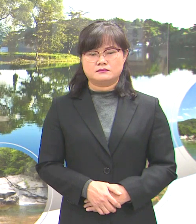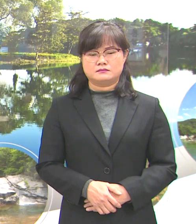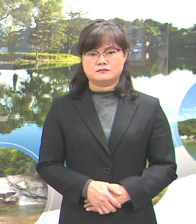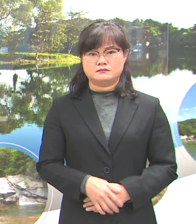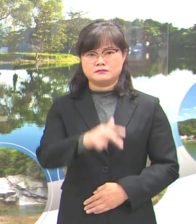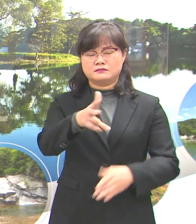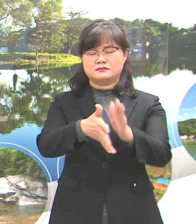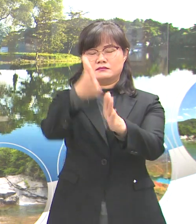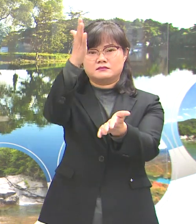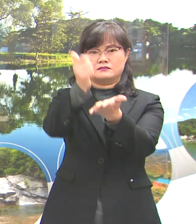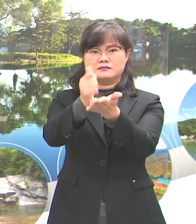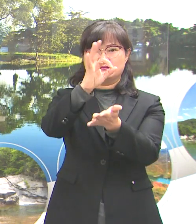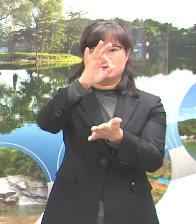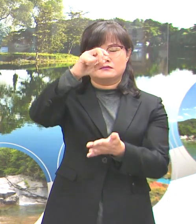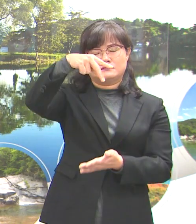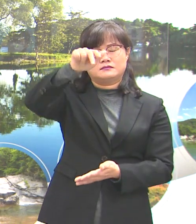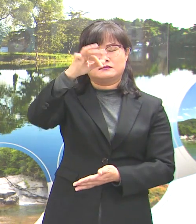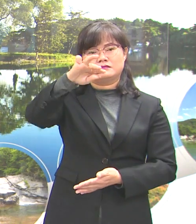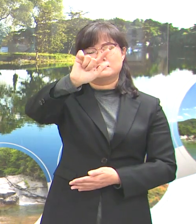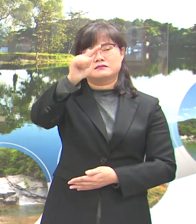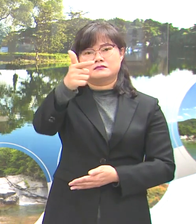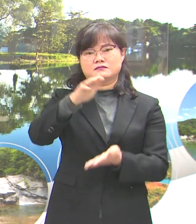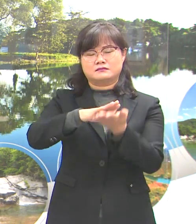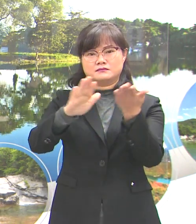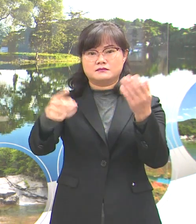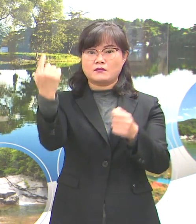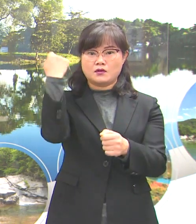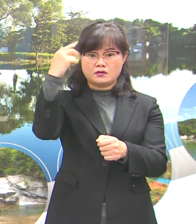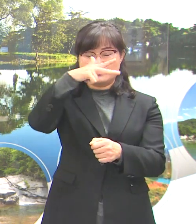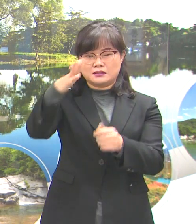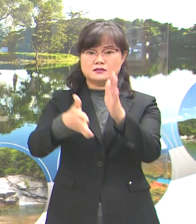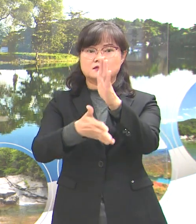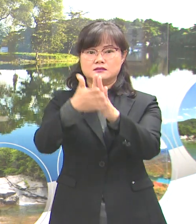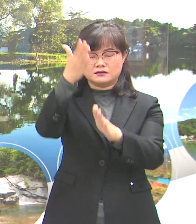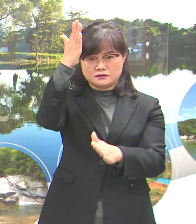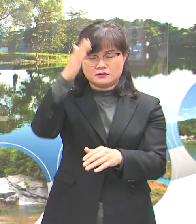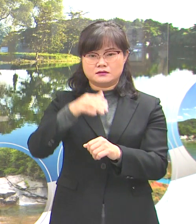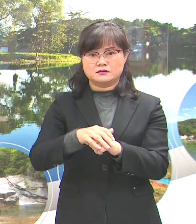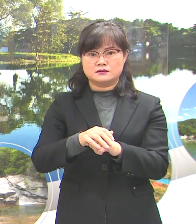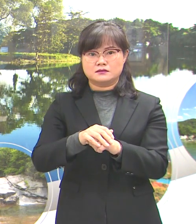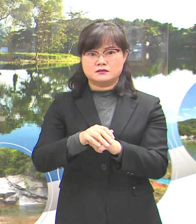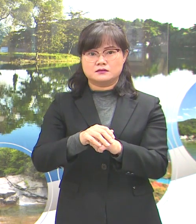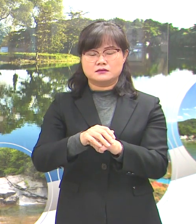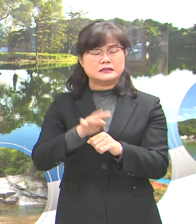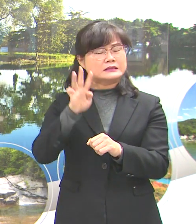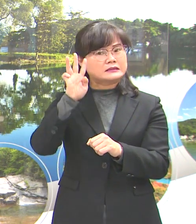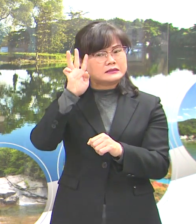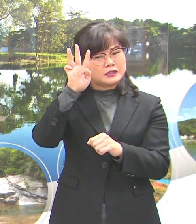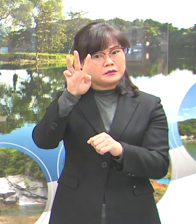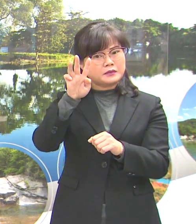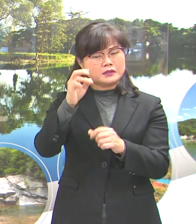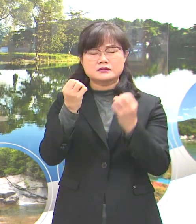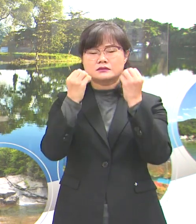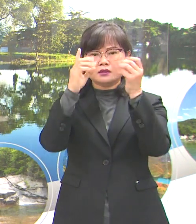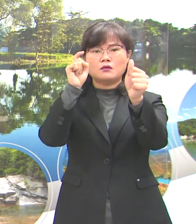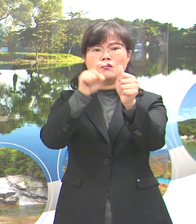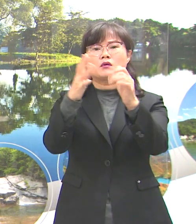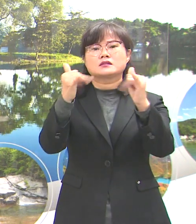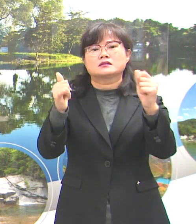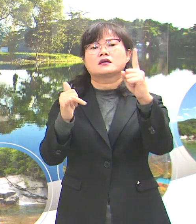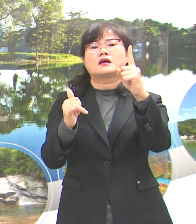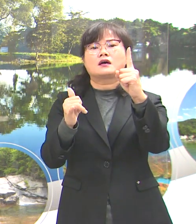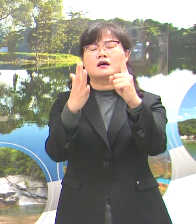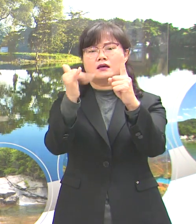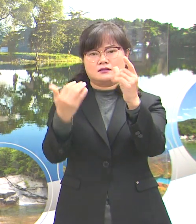제천시장 이상철입니다. 어제 제천시는 8일 만에 신규 확진자가 1명